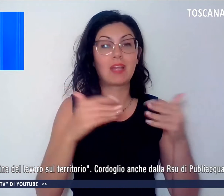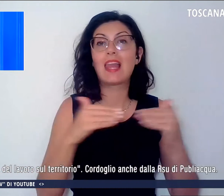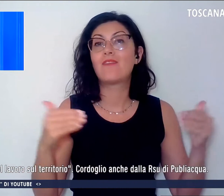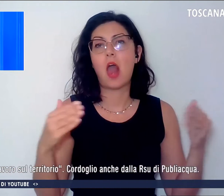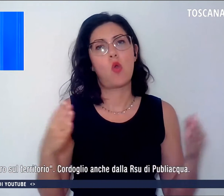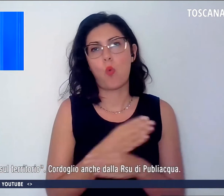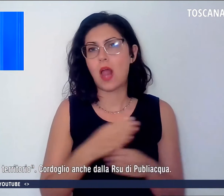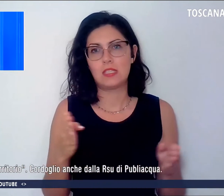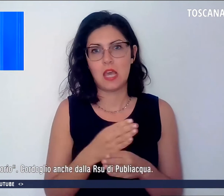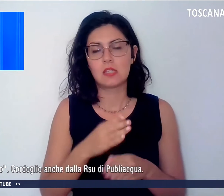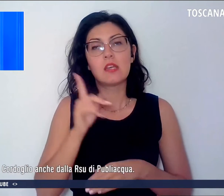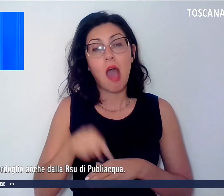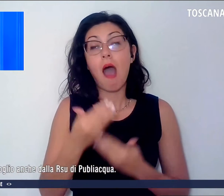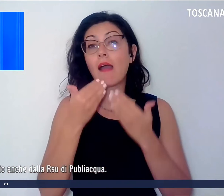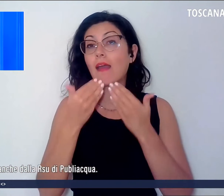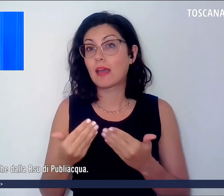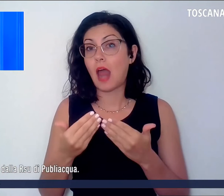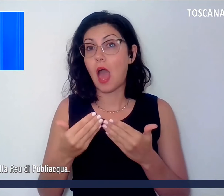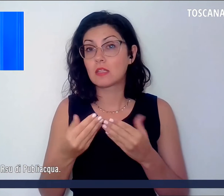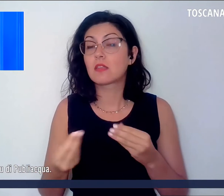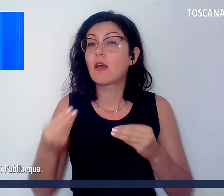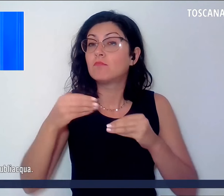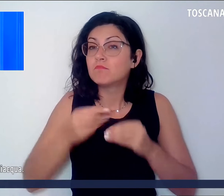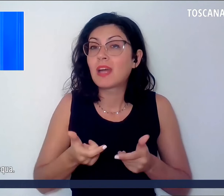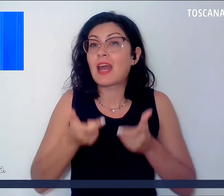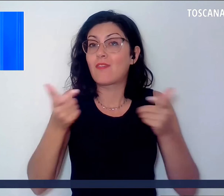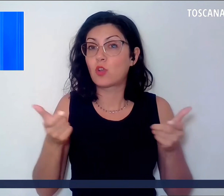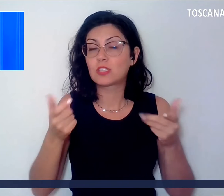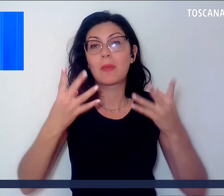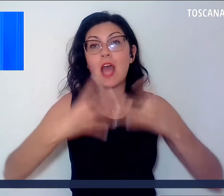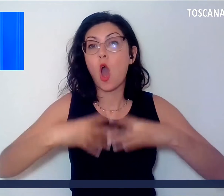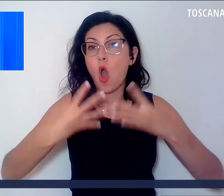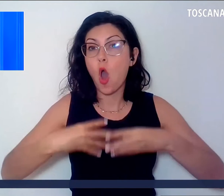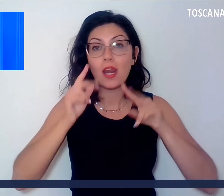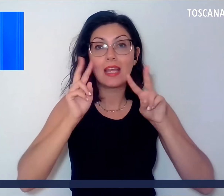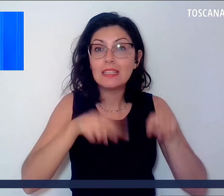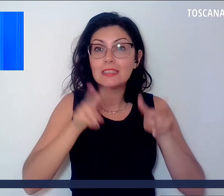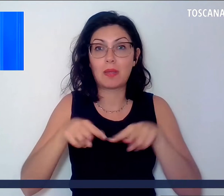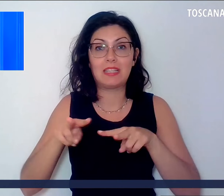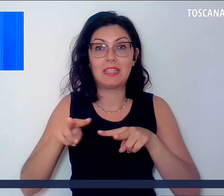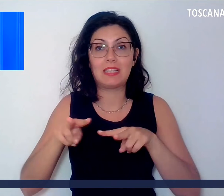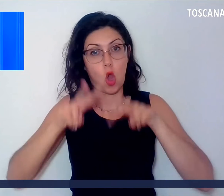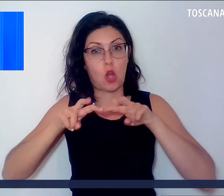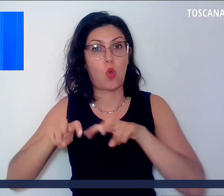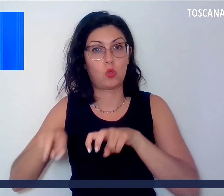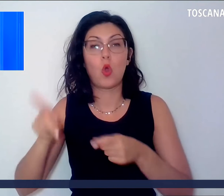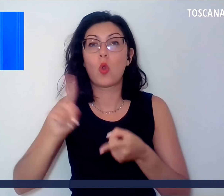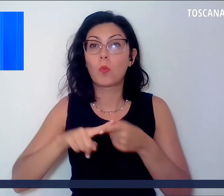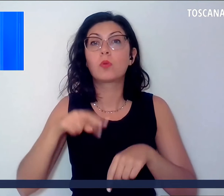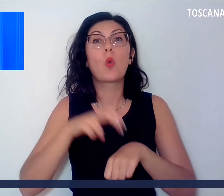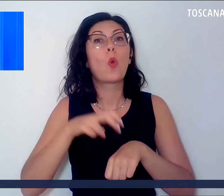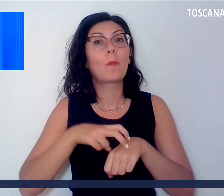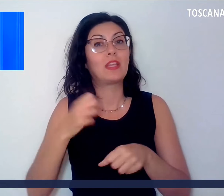attraverso il rafforzamento degli organi di ispezione e di controllo e la medicina del lavoro sul